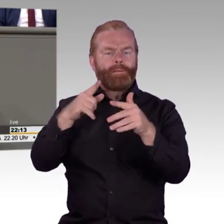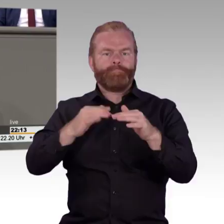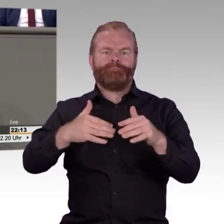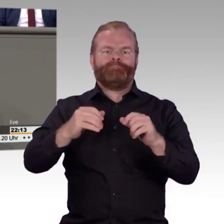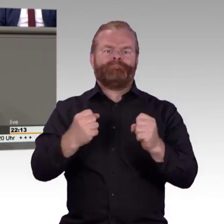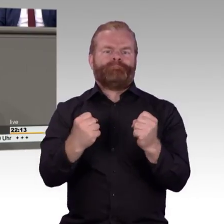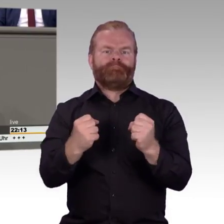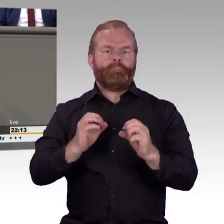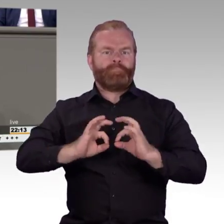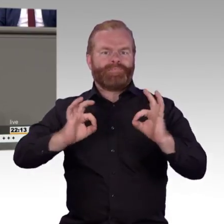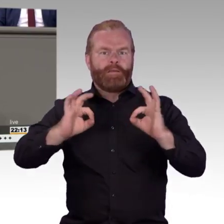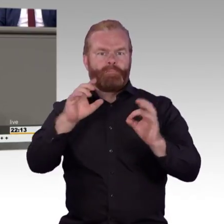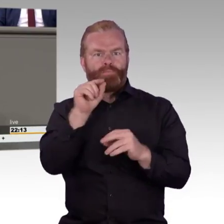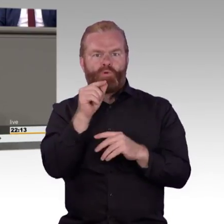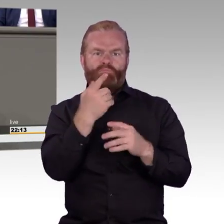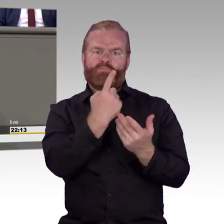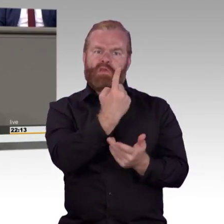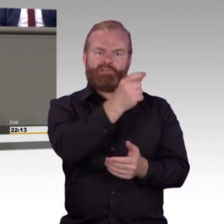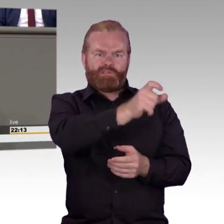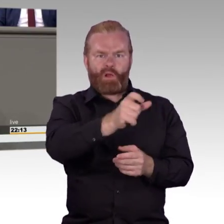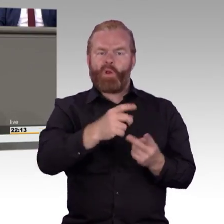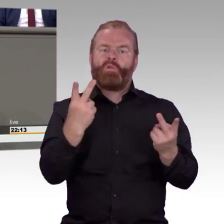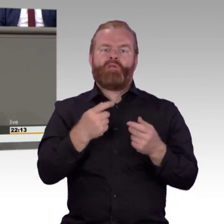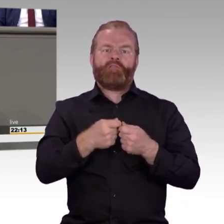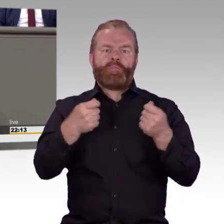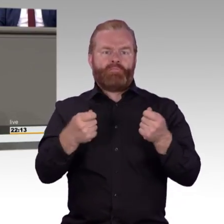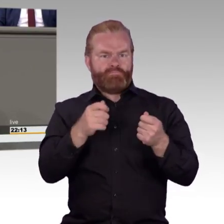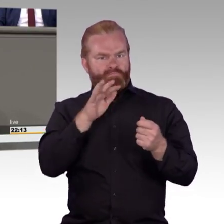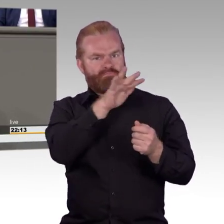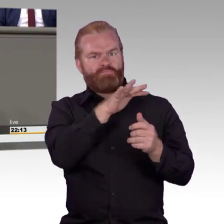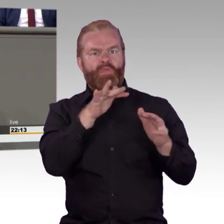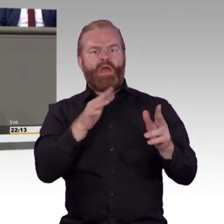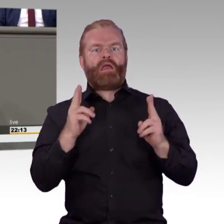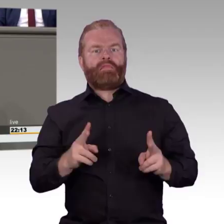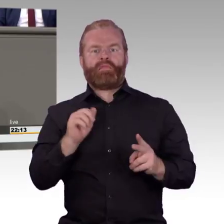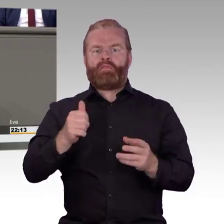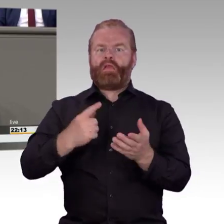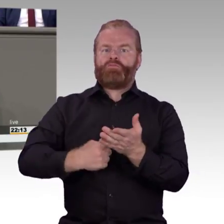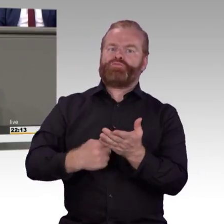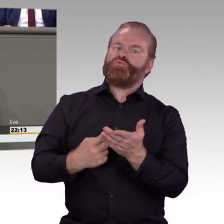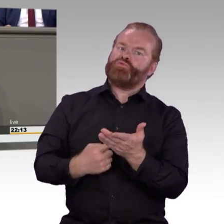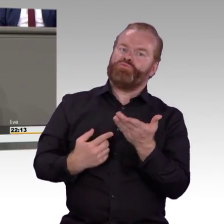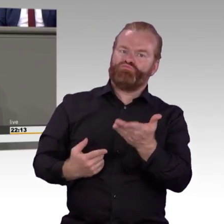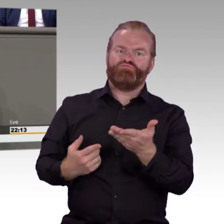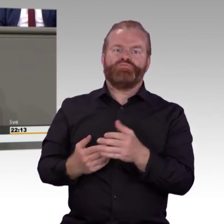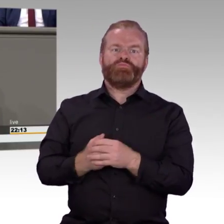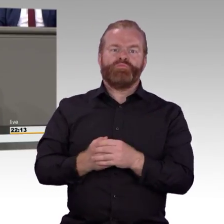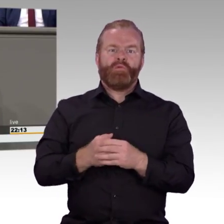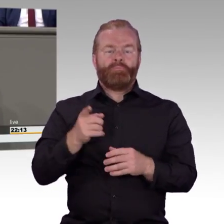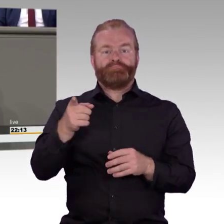die Klagefrist unterbrechen. Das ist ein großer Vorteil für die Betroffenen. Denn Klagen müssen dann nicht mehr parallel zur Stichtung